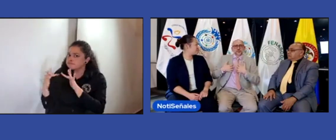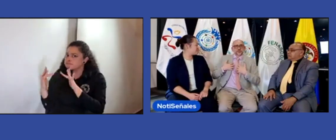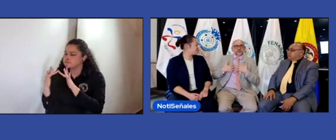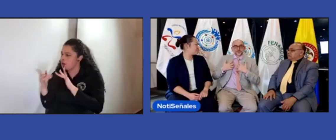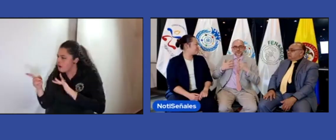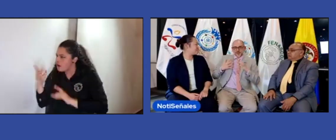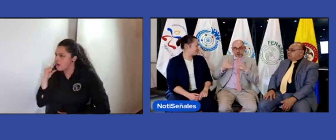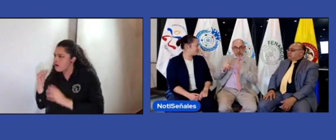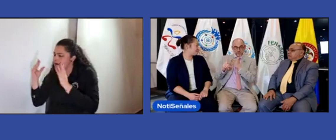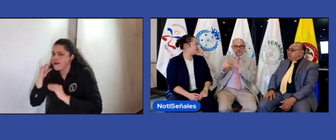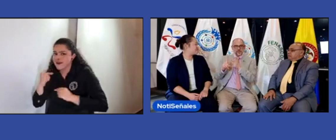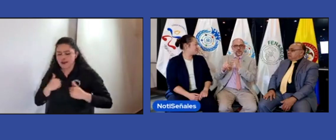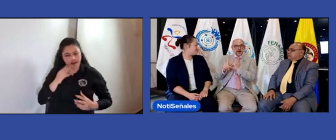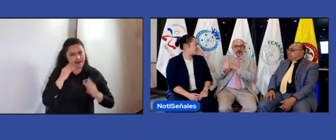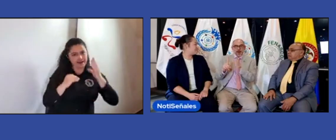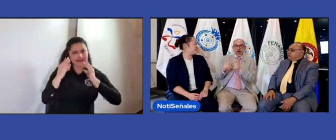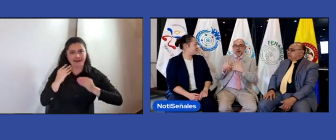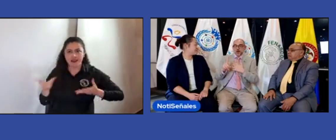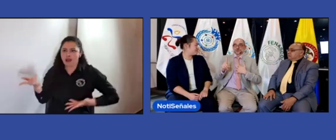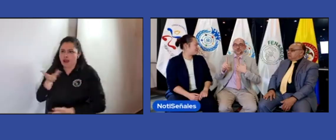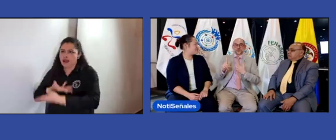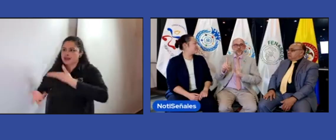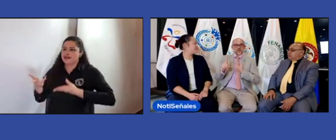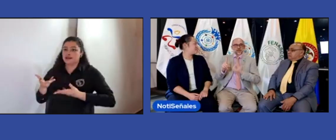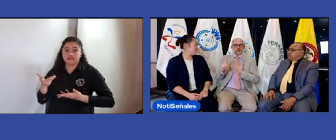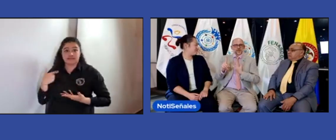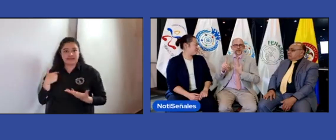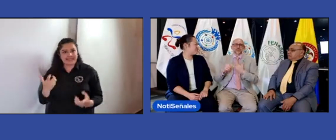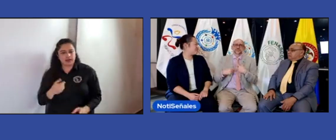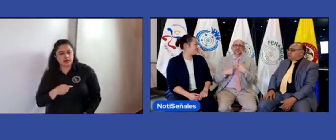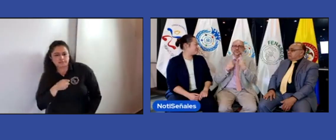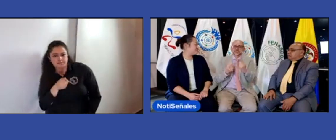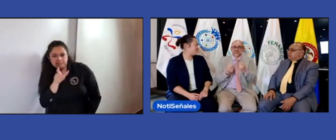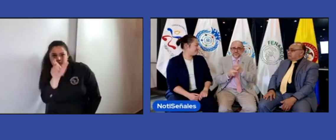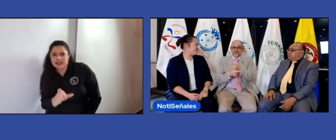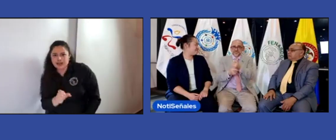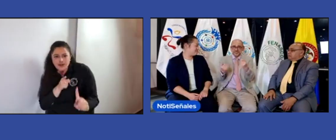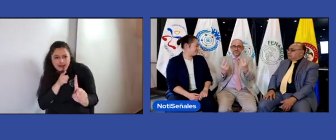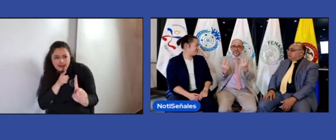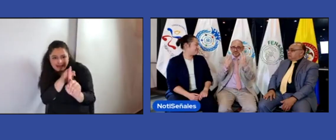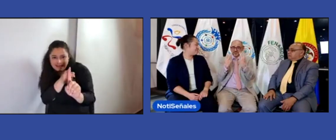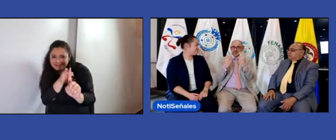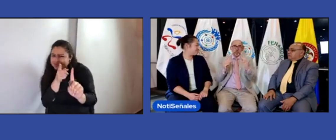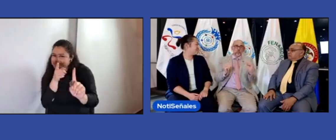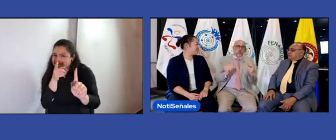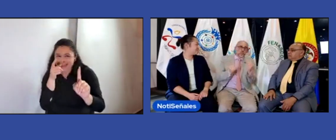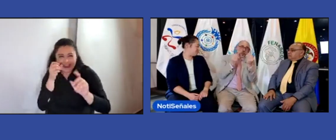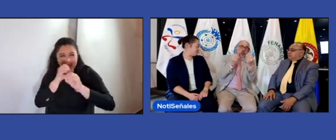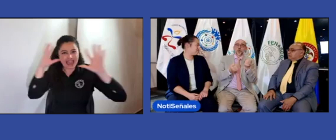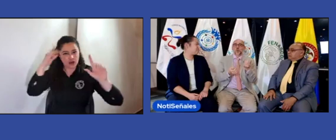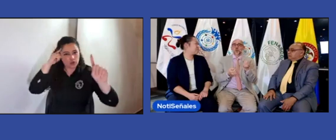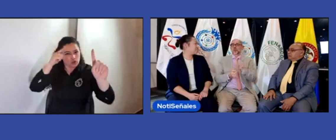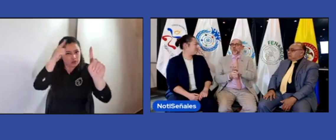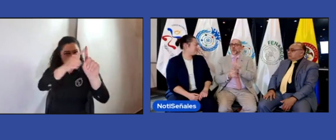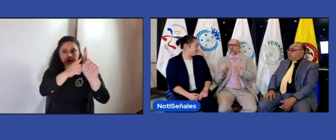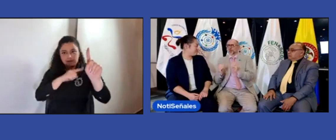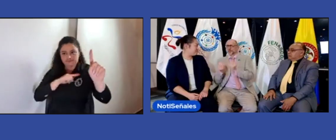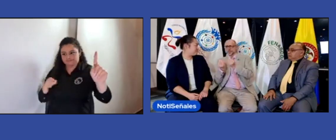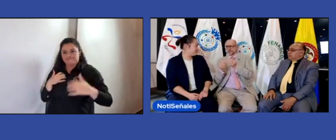trabajarlo, vamos a hacer de manera voluntaria, lo hacemos con mucho gusto, con mucho interés, y por eso es que le decimos a ustedes, quienes están